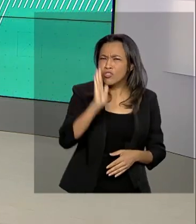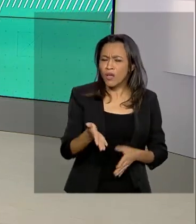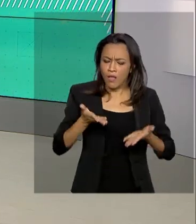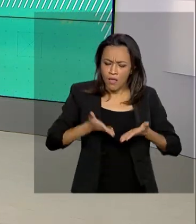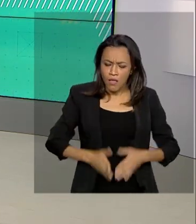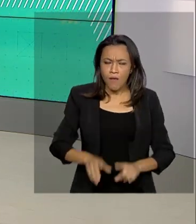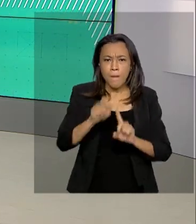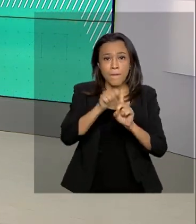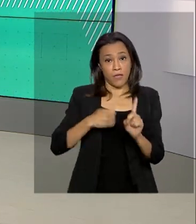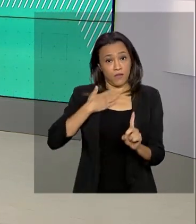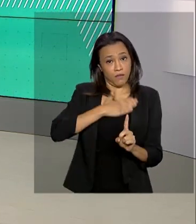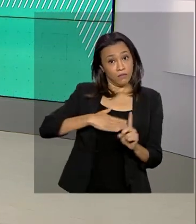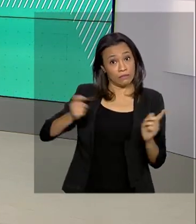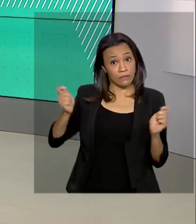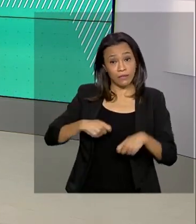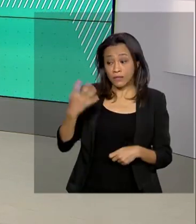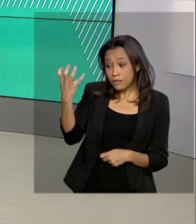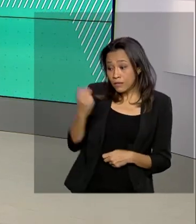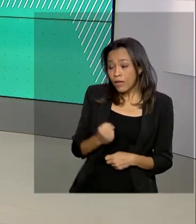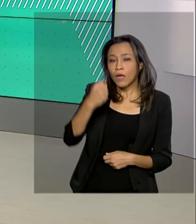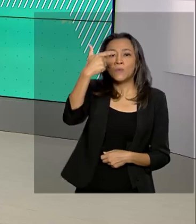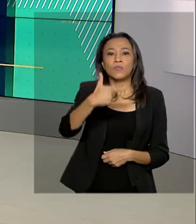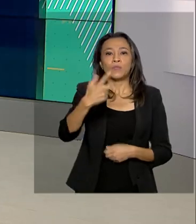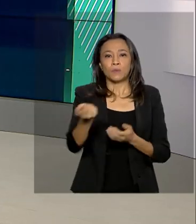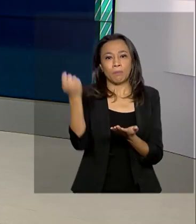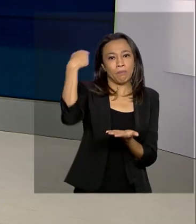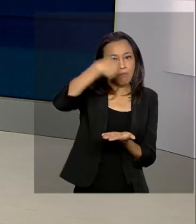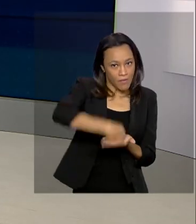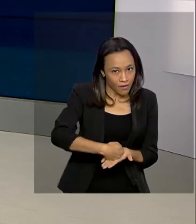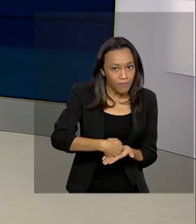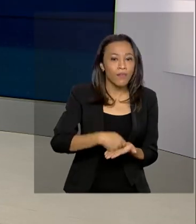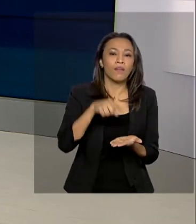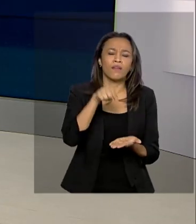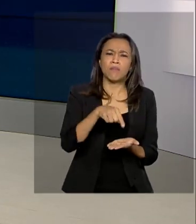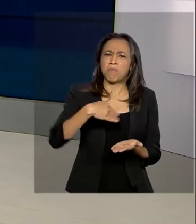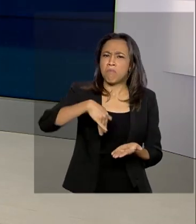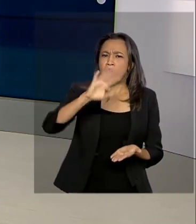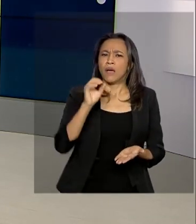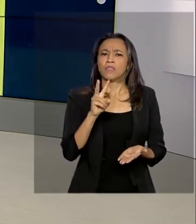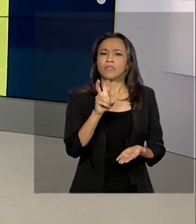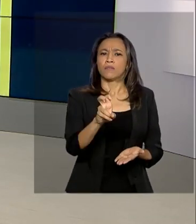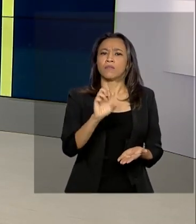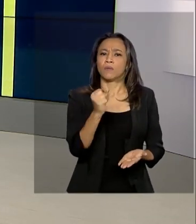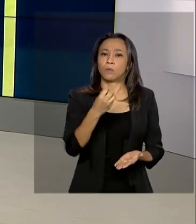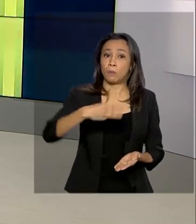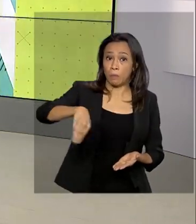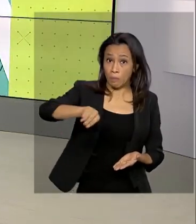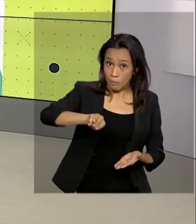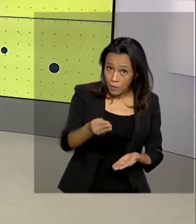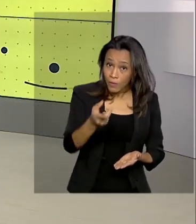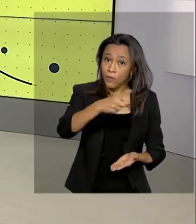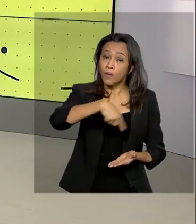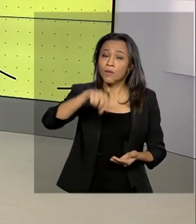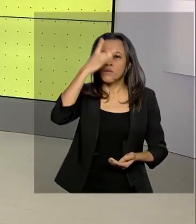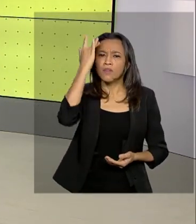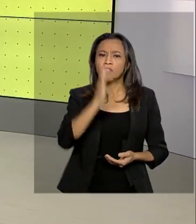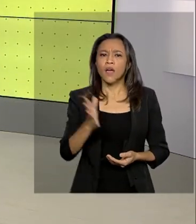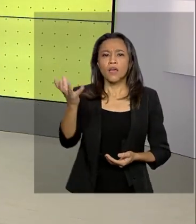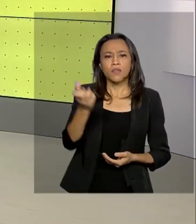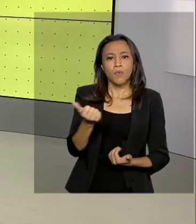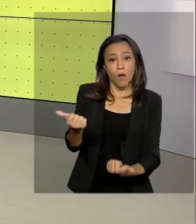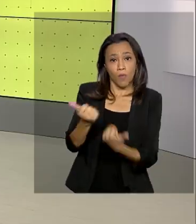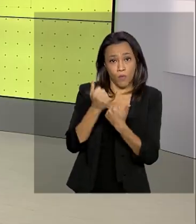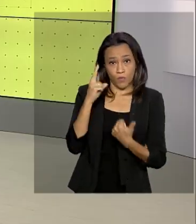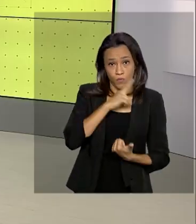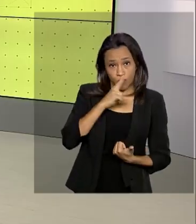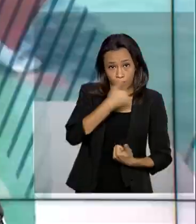podem sacar em dinheiro a segunda parcela do benefício. Mais de 58 milhões de brasileiros já receberam o auxílio emergencial